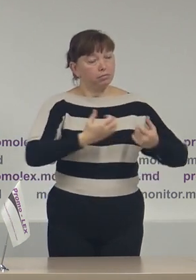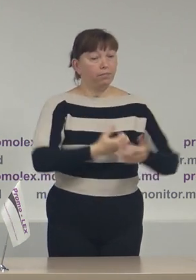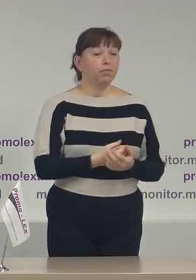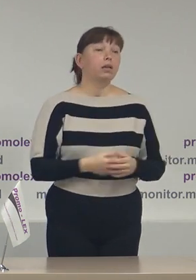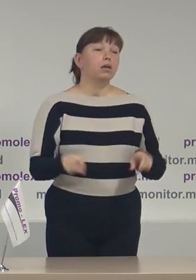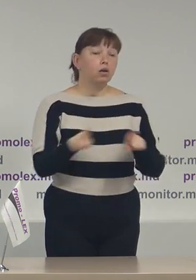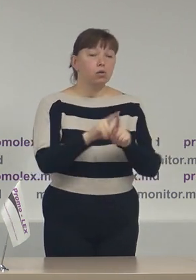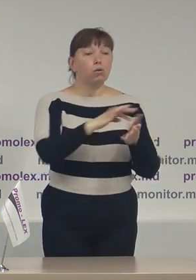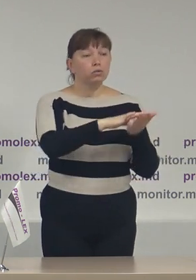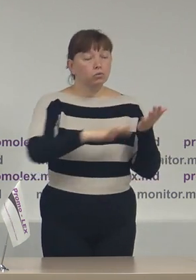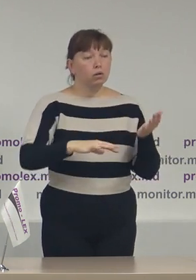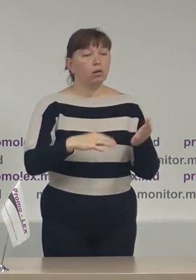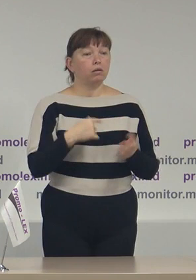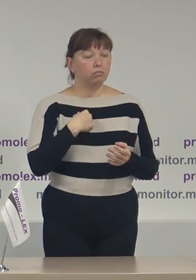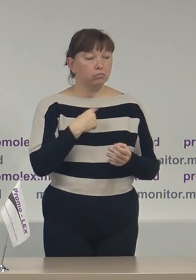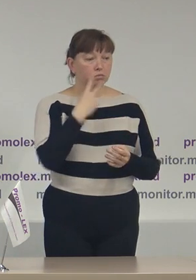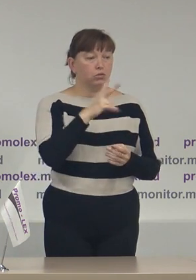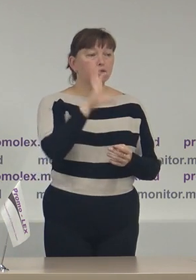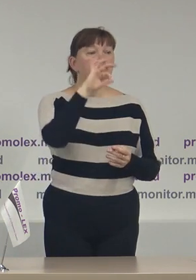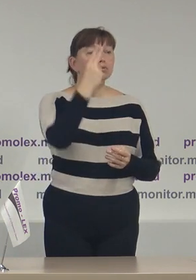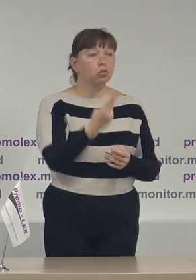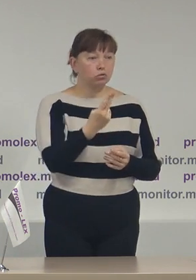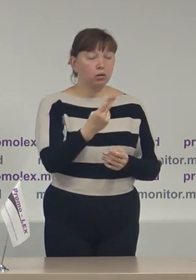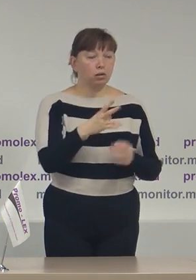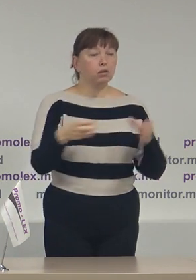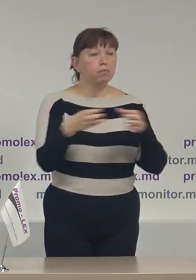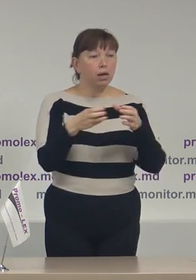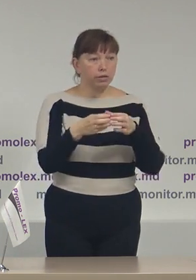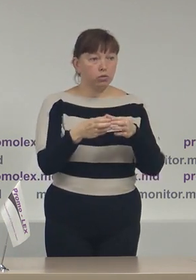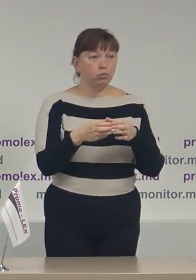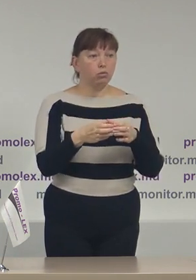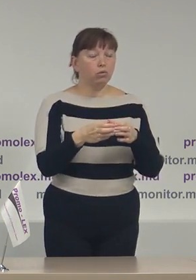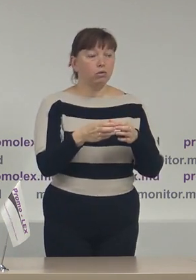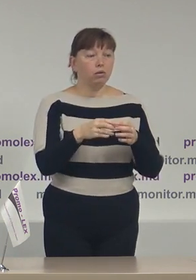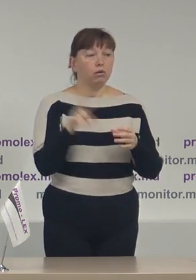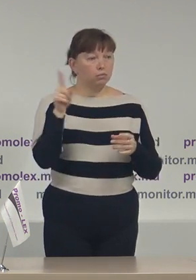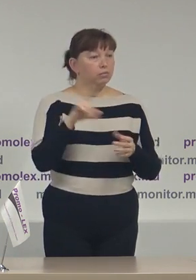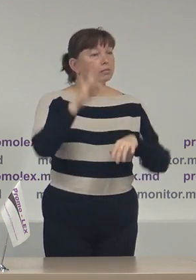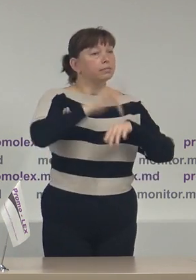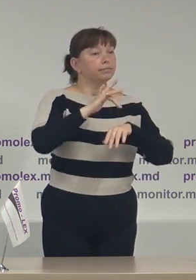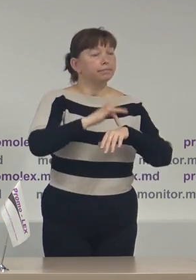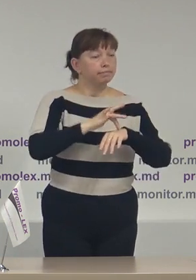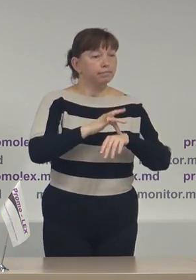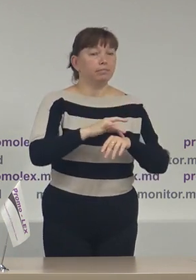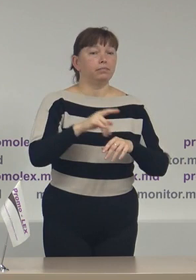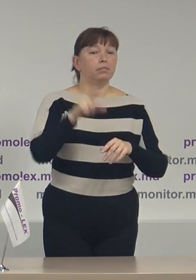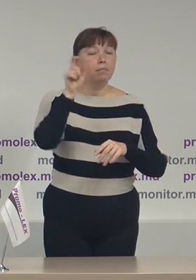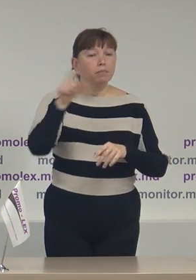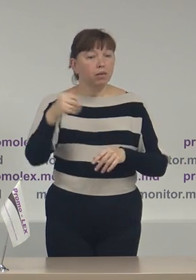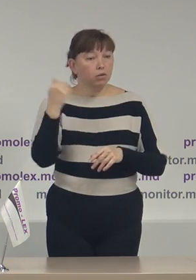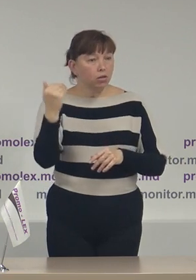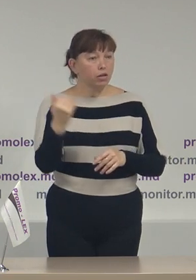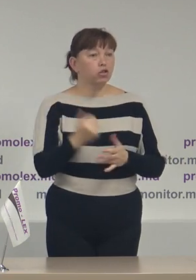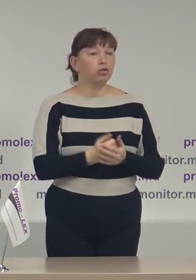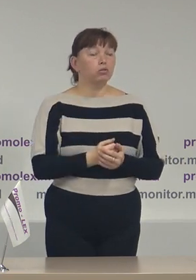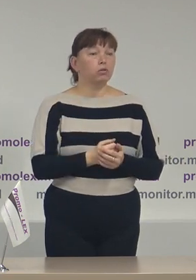atestăm implicarea Partidului Socialistilor din Republica Moldova, simpatizanților acesteia, membrilor acesteia,